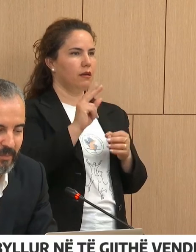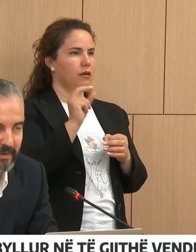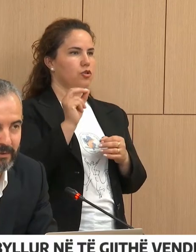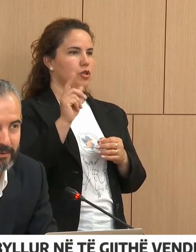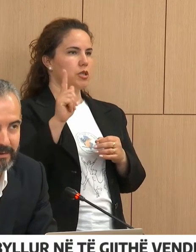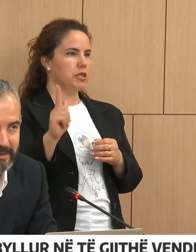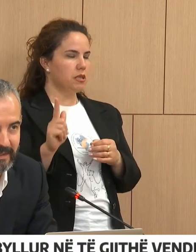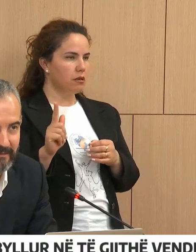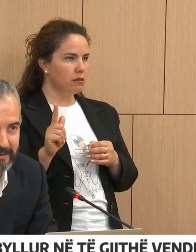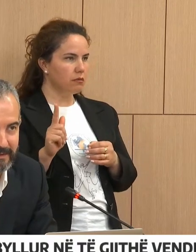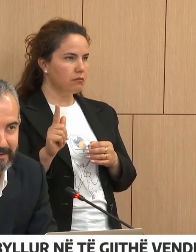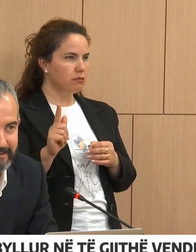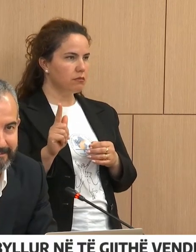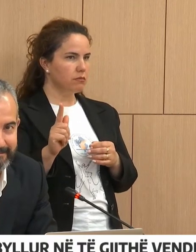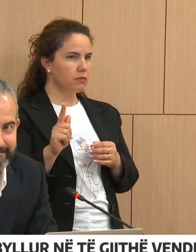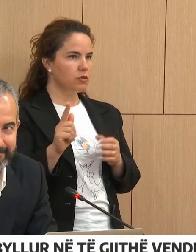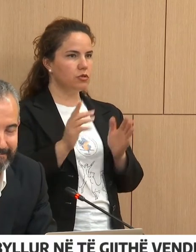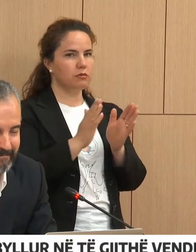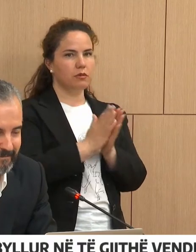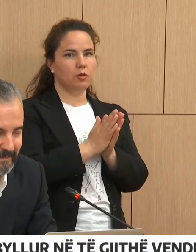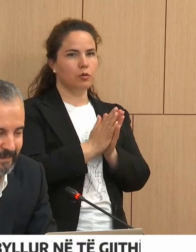Muntë të bëjt dikur s'ni sakrific.